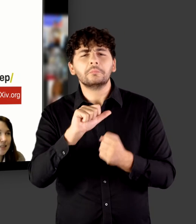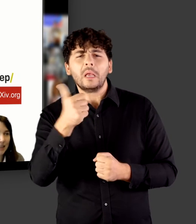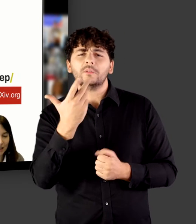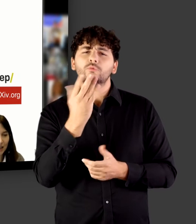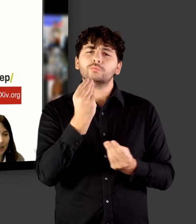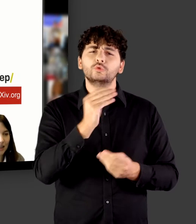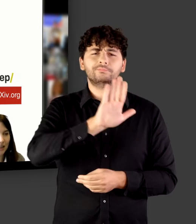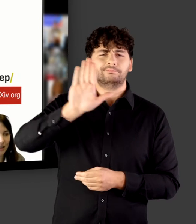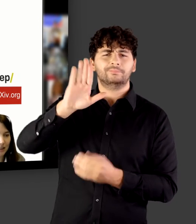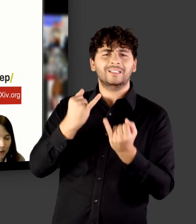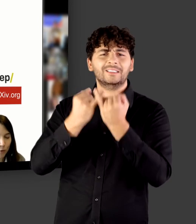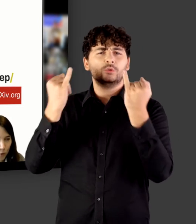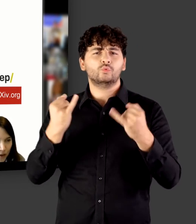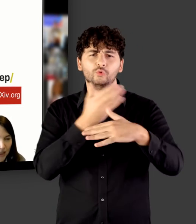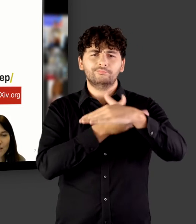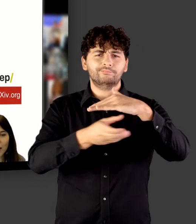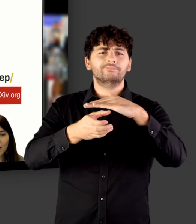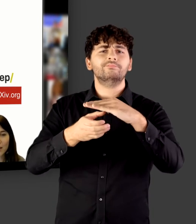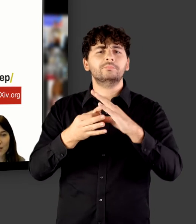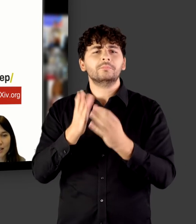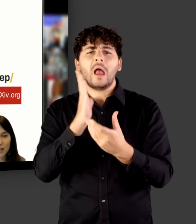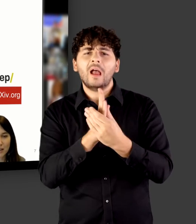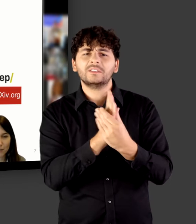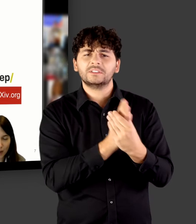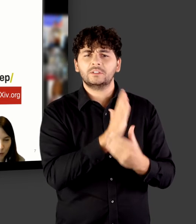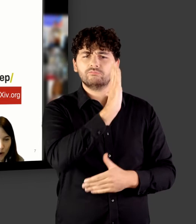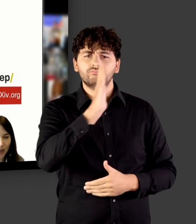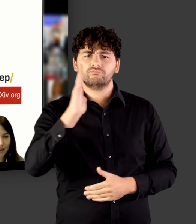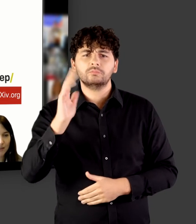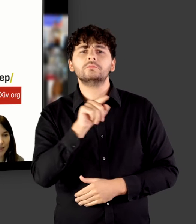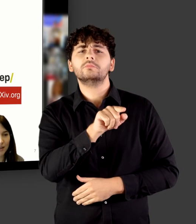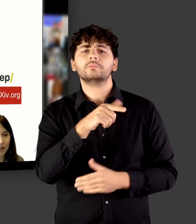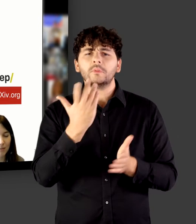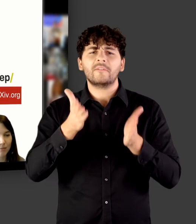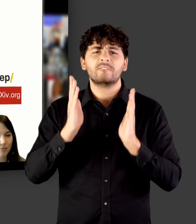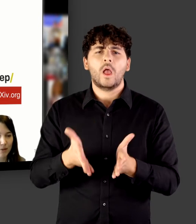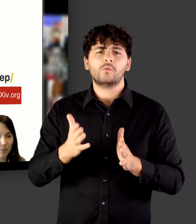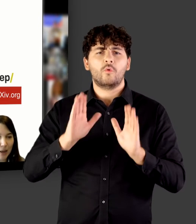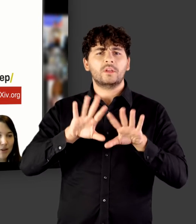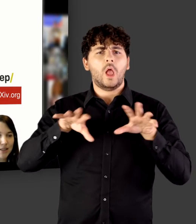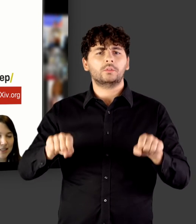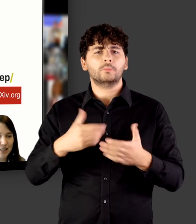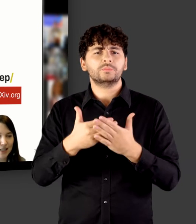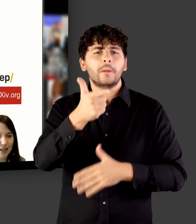dann in Ihrer Institution archiviert. Das ist fachübergreifend dann. In Bremen ist das der